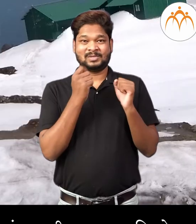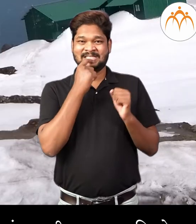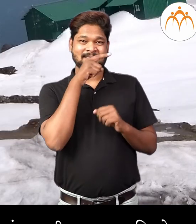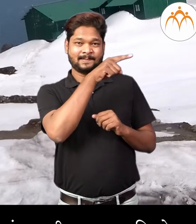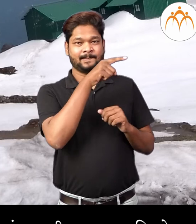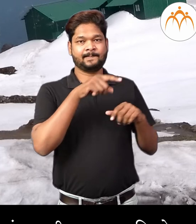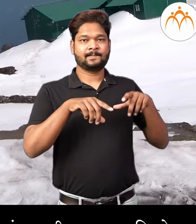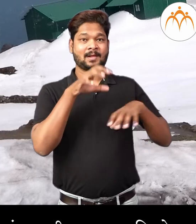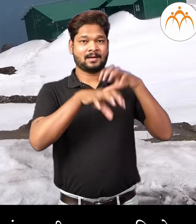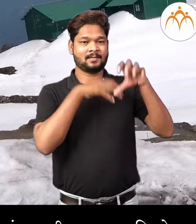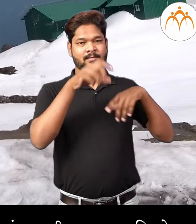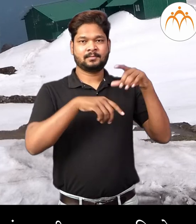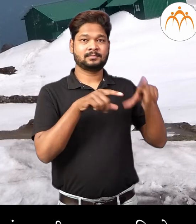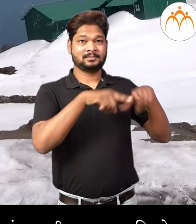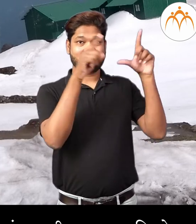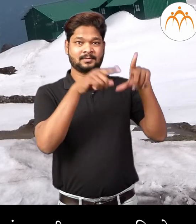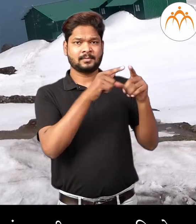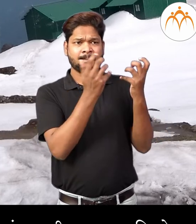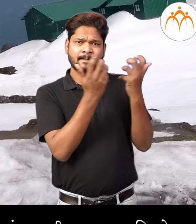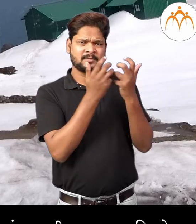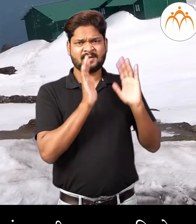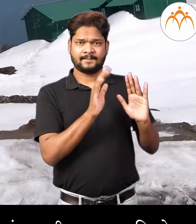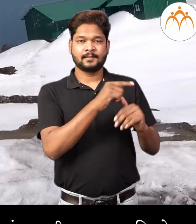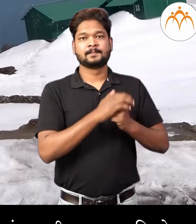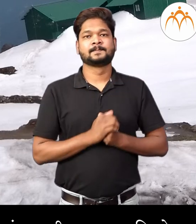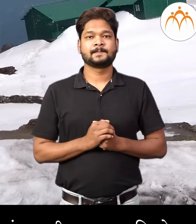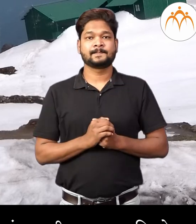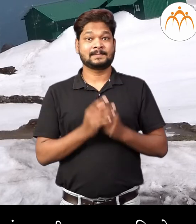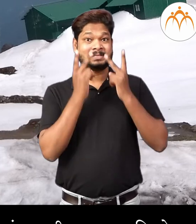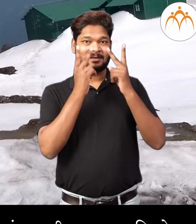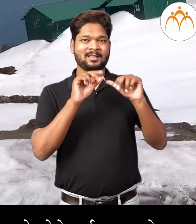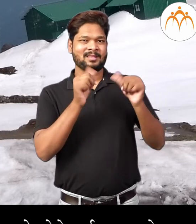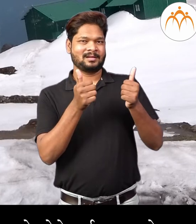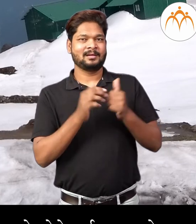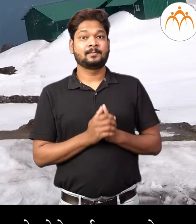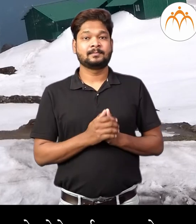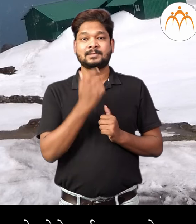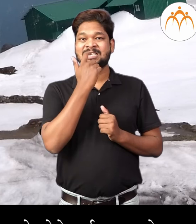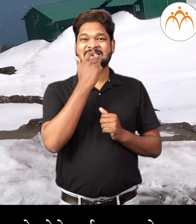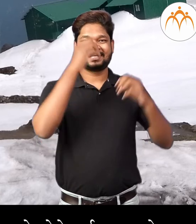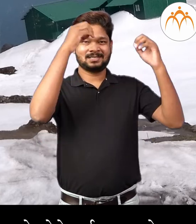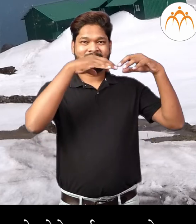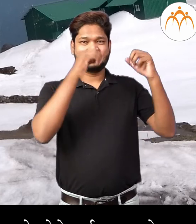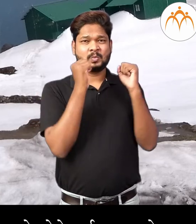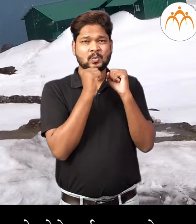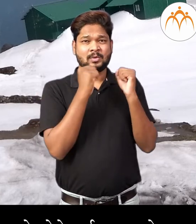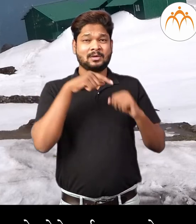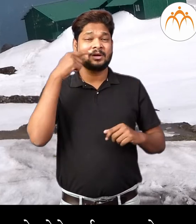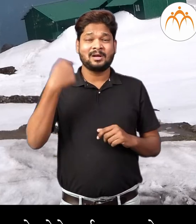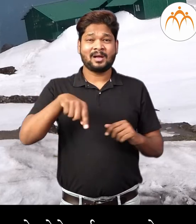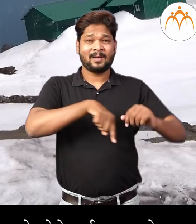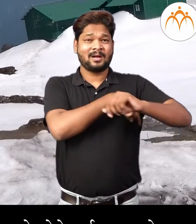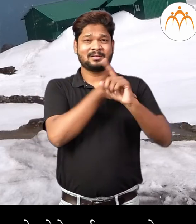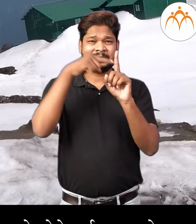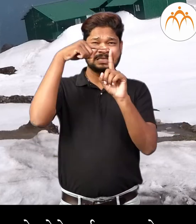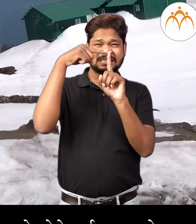बरफाल प्रदेशातील प्राणी वो वनस्पती यानचा तही अनुकुलन दिशते बर्फाल प्रदेशात हवामान खुपस थंड